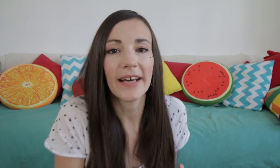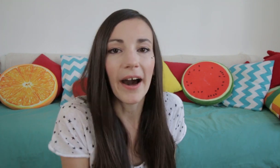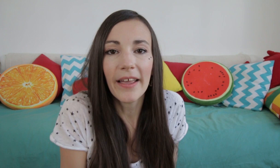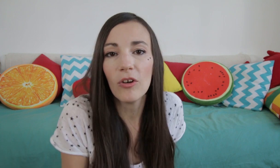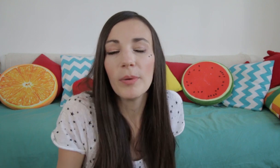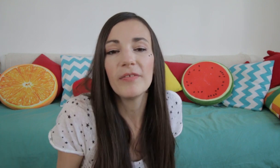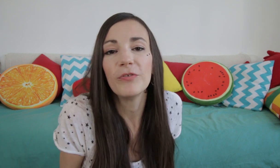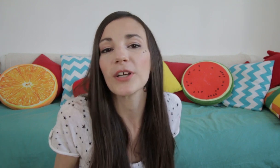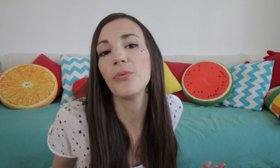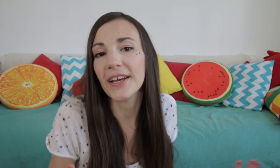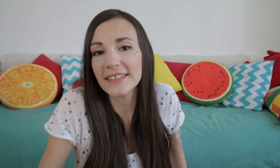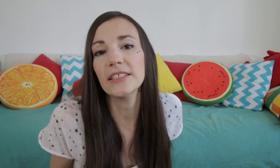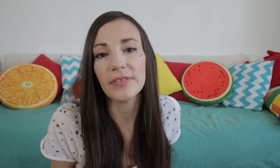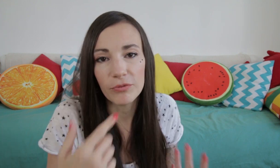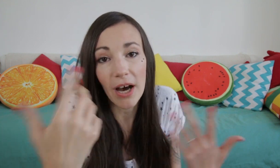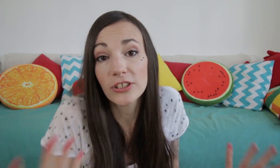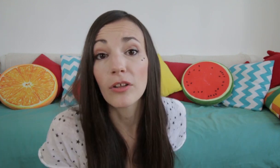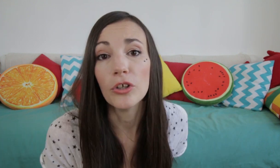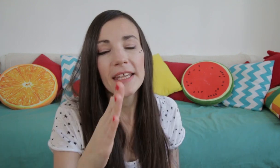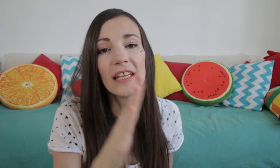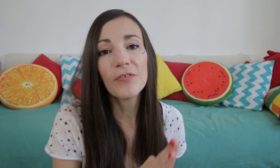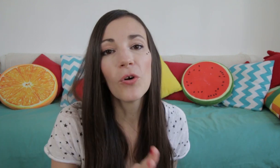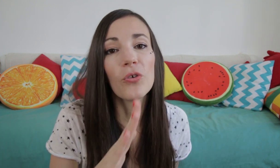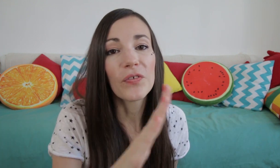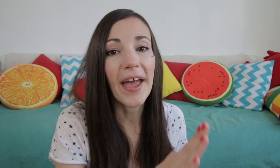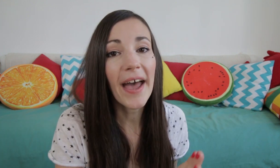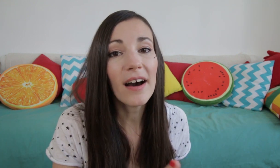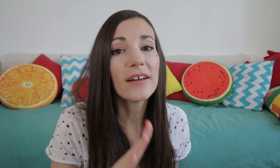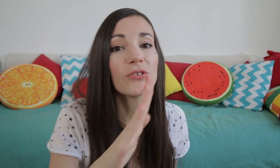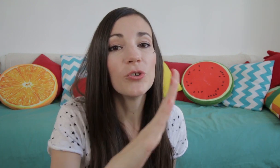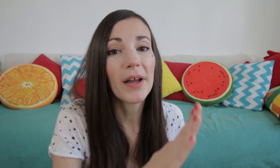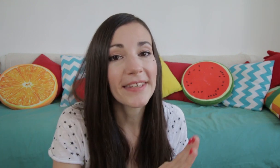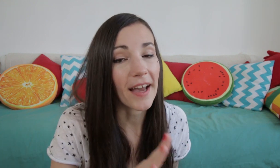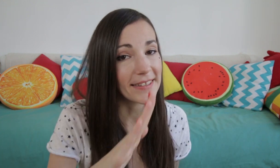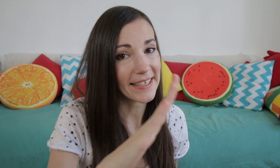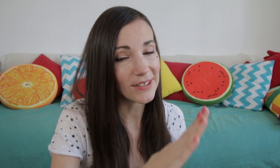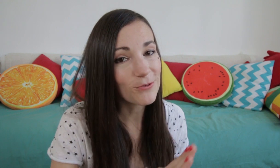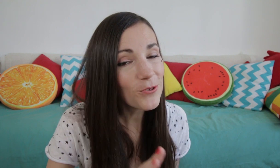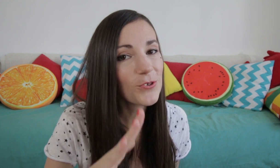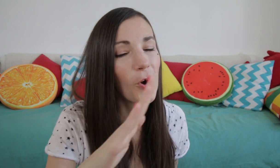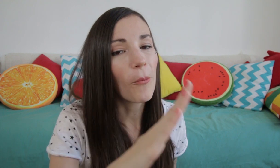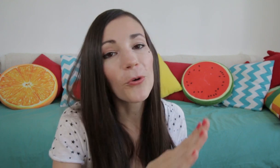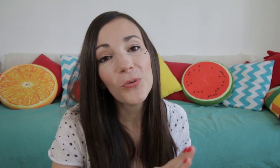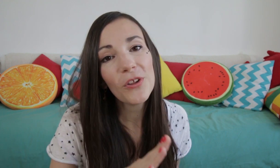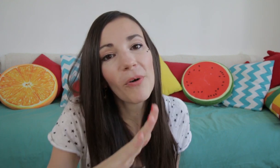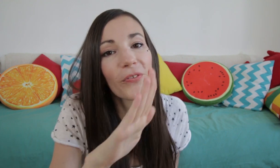sert à rien, le bébé va devenir plus agressif et vous arracher un oeil. Il faut le faire de manière très douce comme on le lui demande.